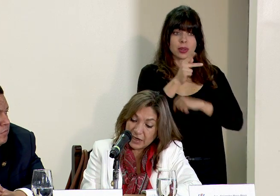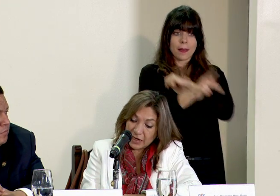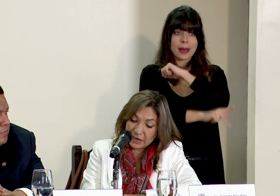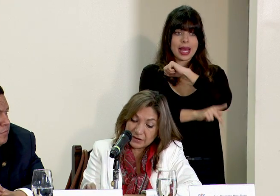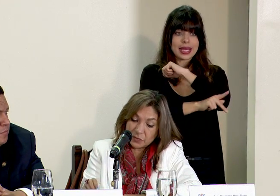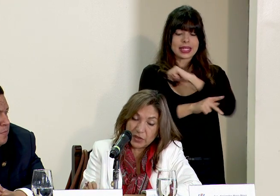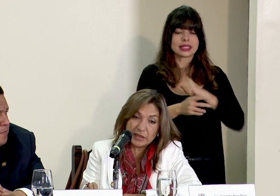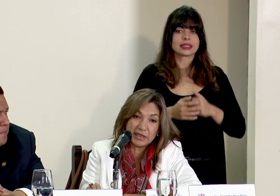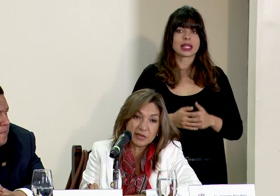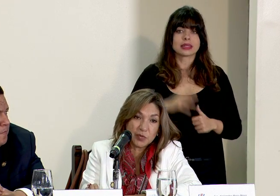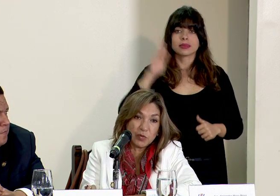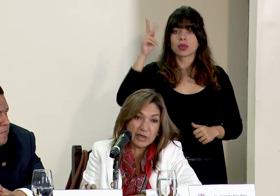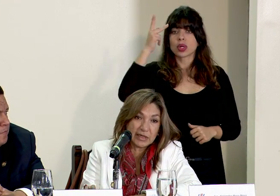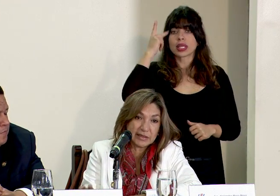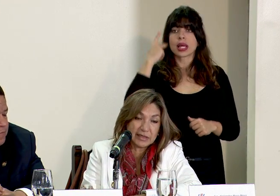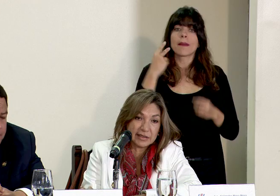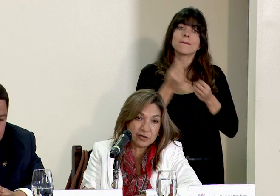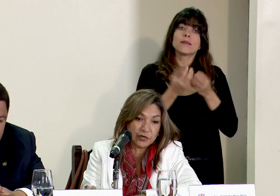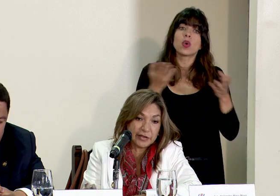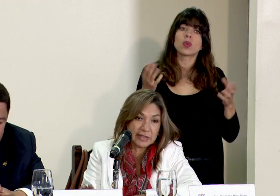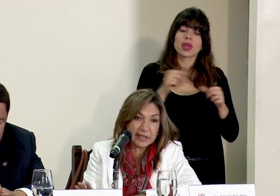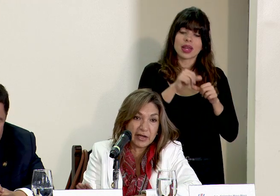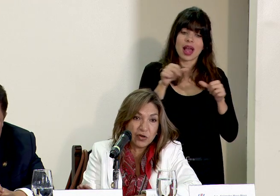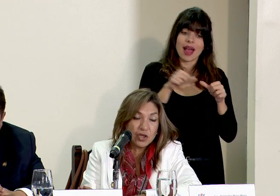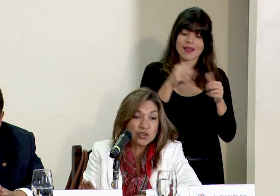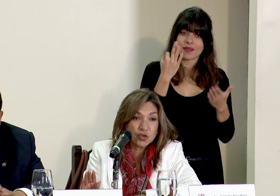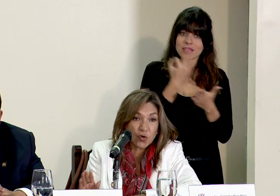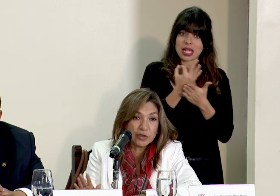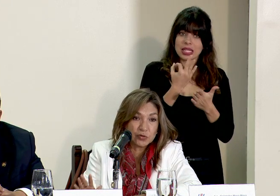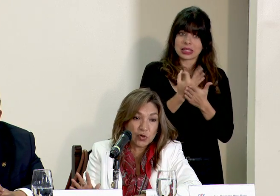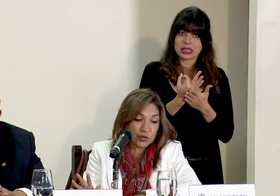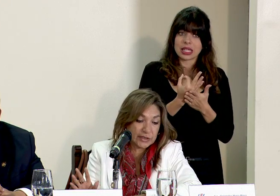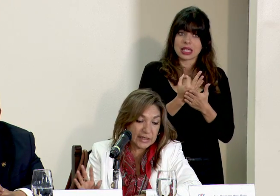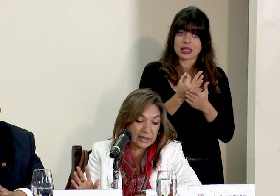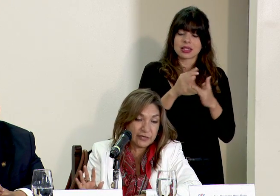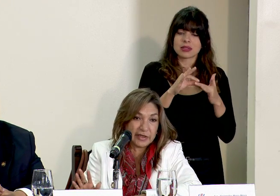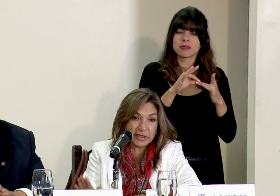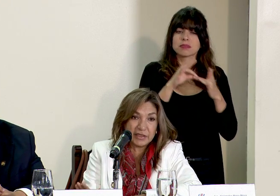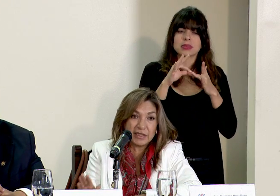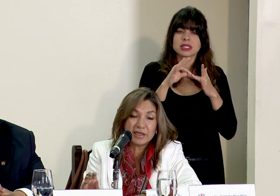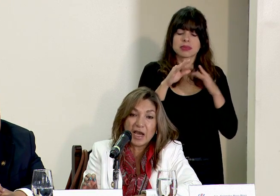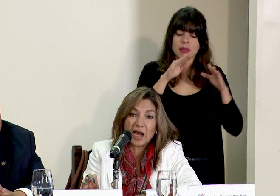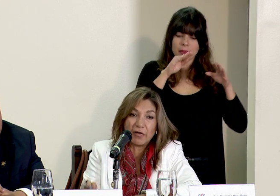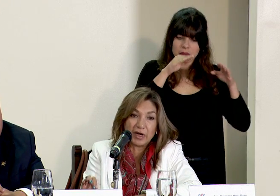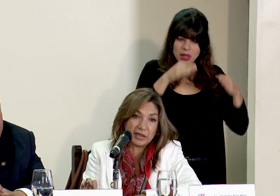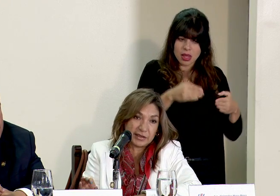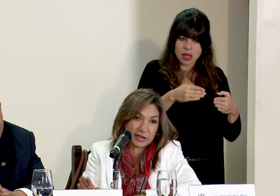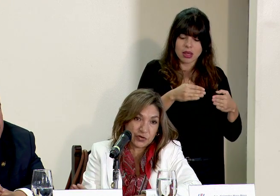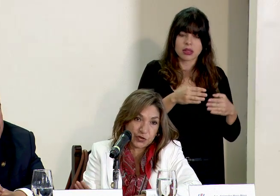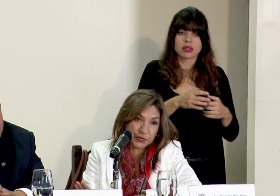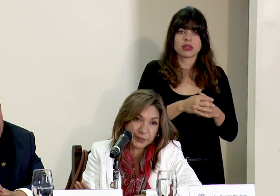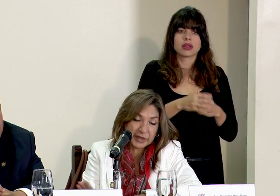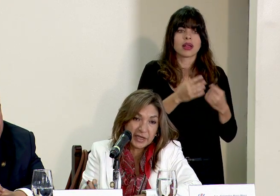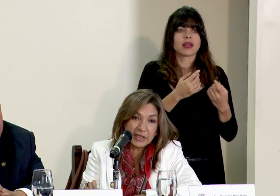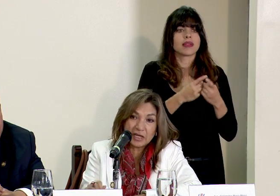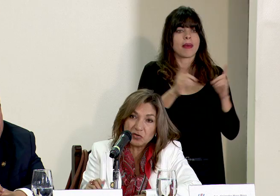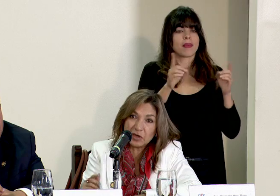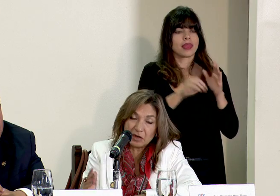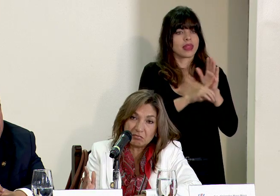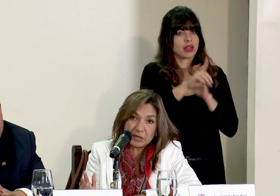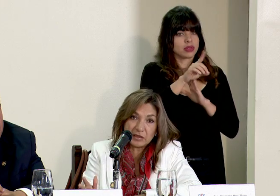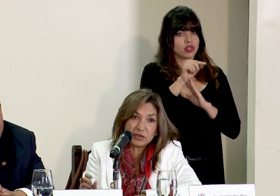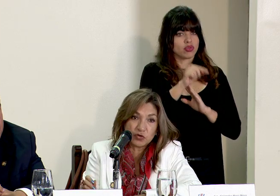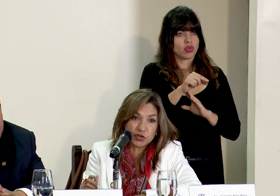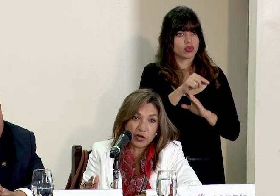las políticas públicas en el sector financiero sobre todo están referidas a banca el desarrollo y